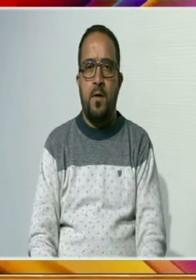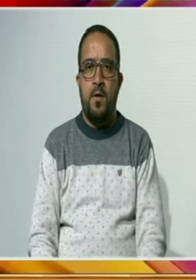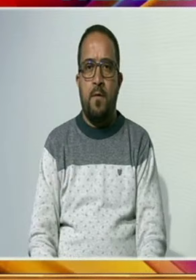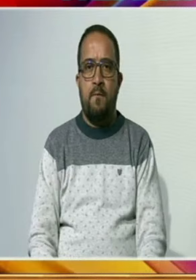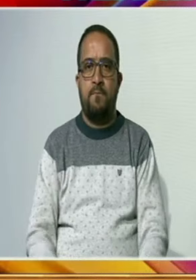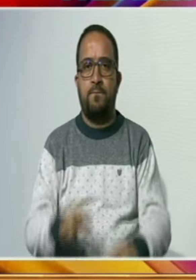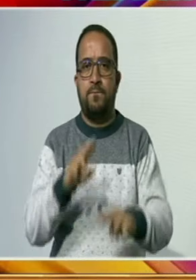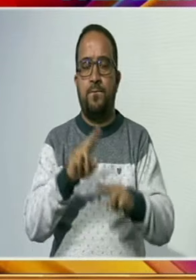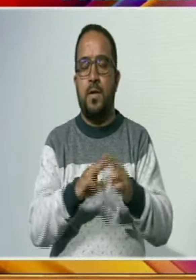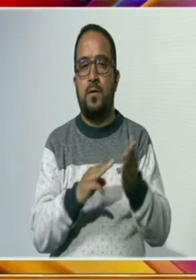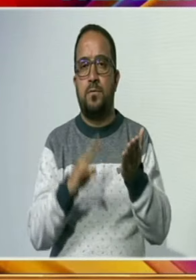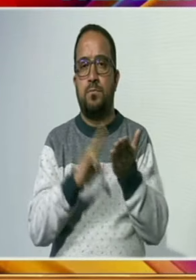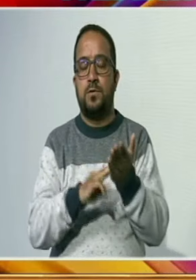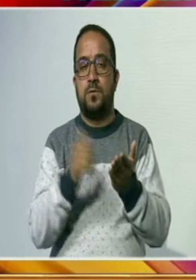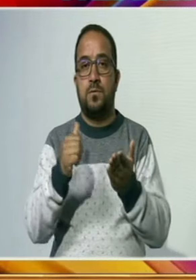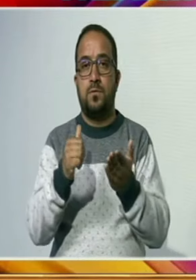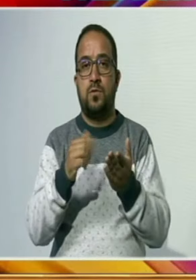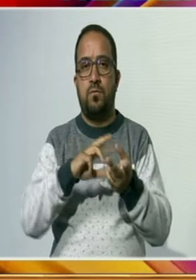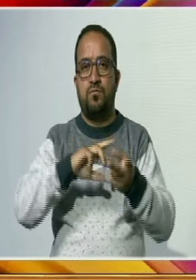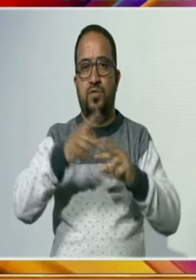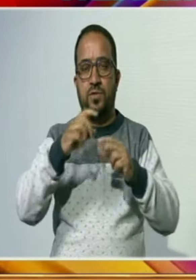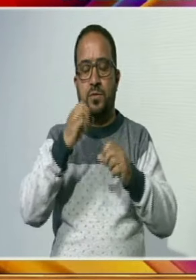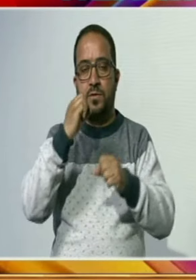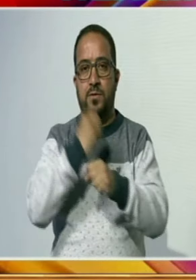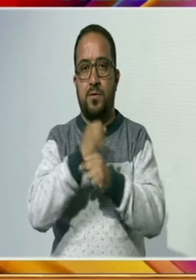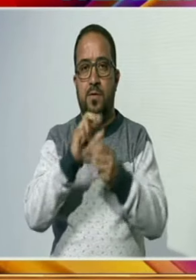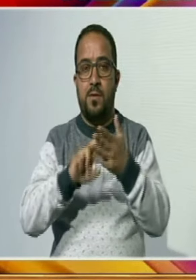وزارت نے کہا کہ وہ بدلتی ہوئی صورتحال پر